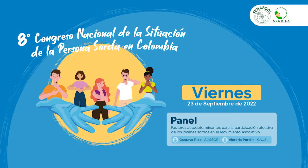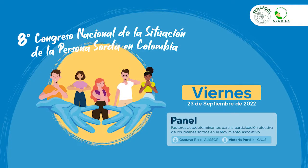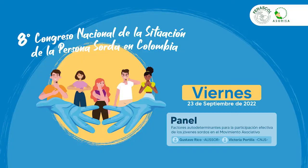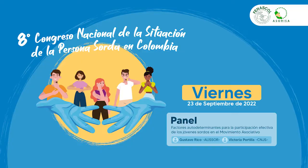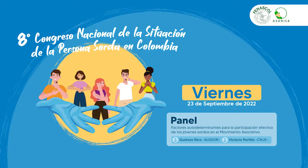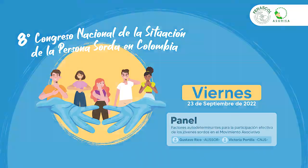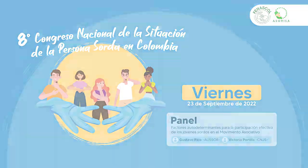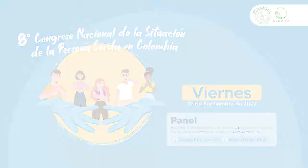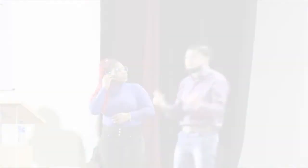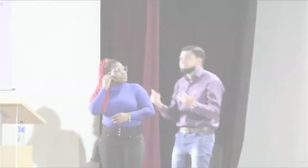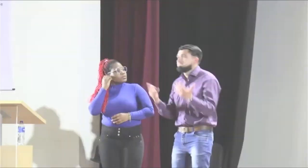Bien,